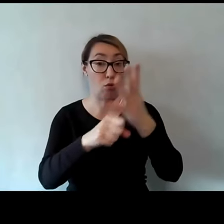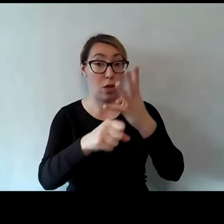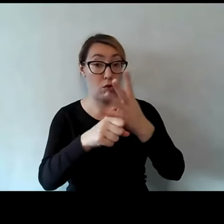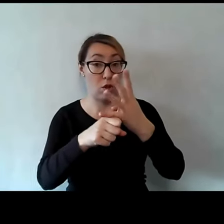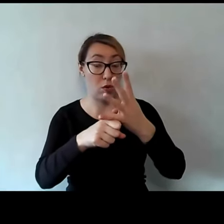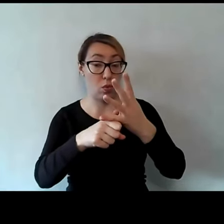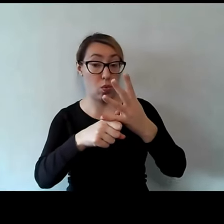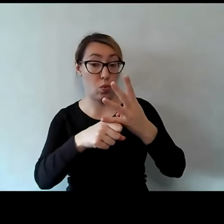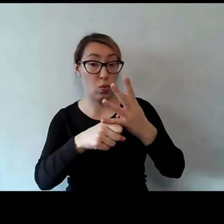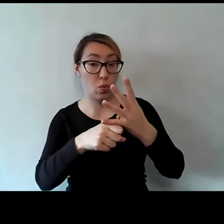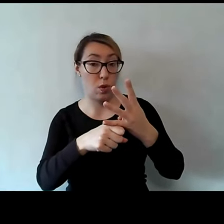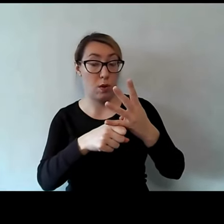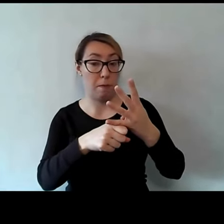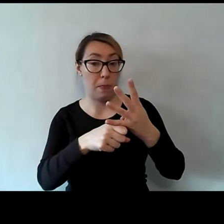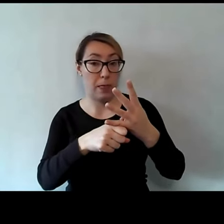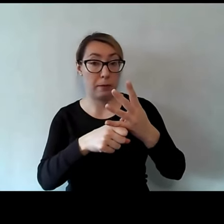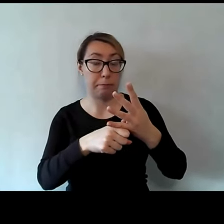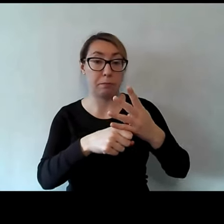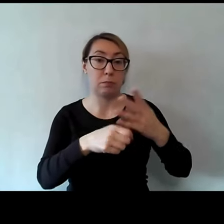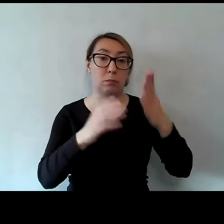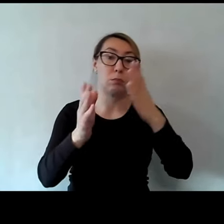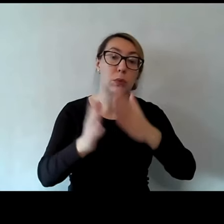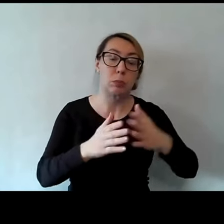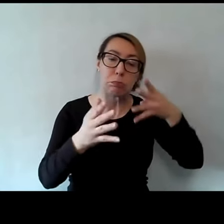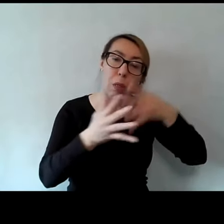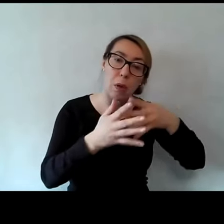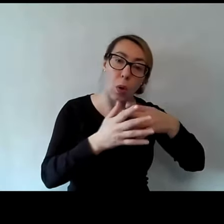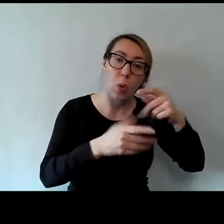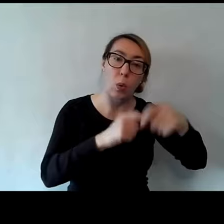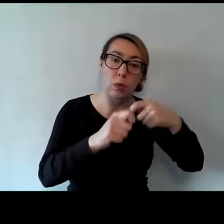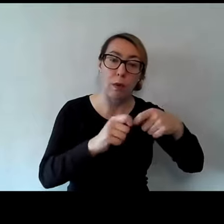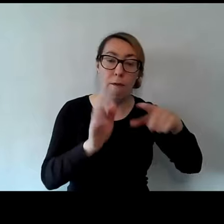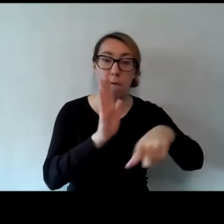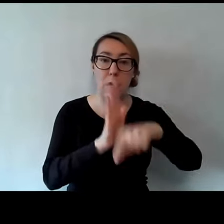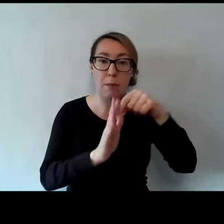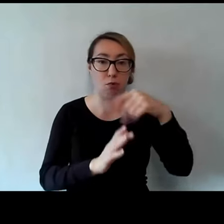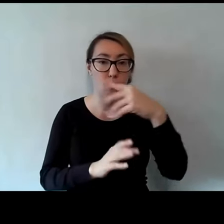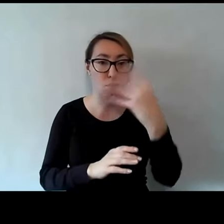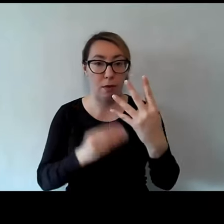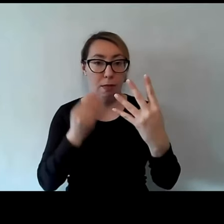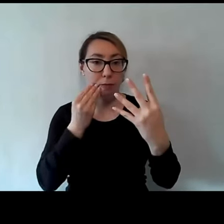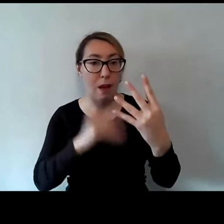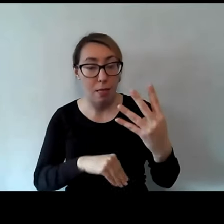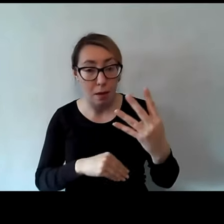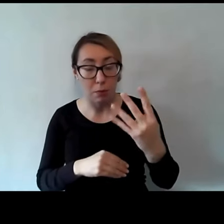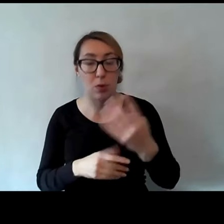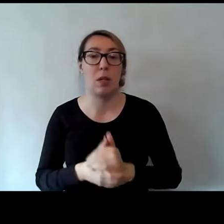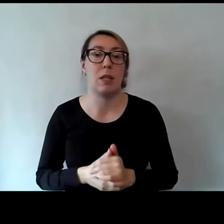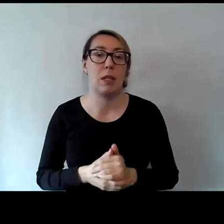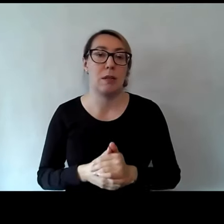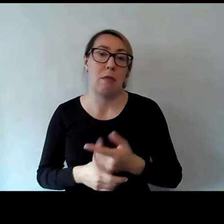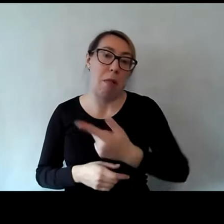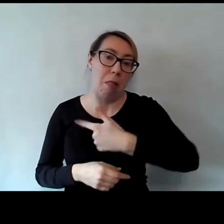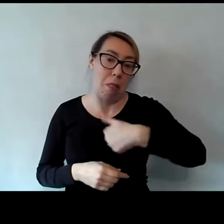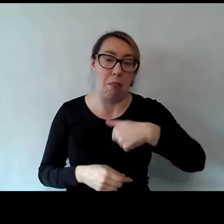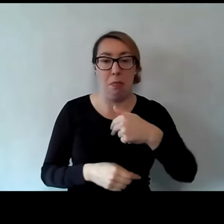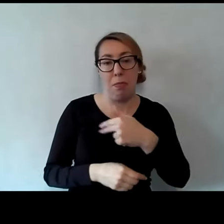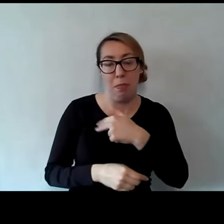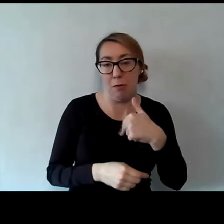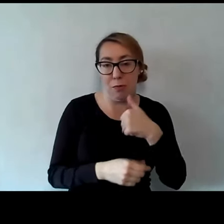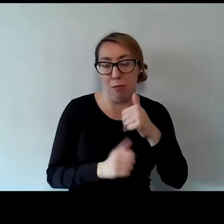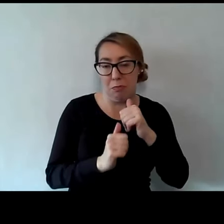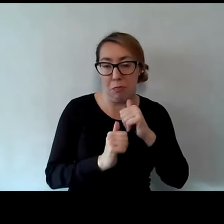opracowanych i przetestowanych rozwiązań i wybraliśmy cztery najlepsze, zdaniem ekspertów